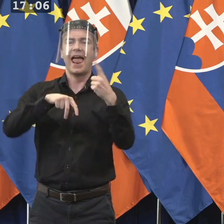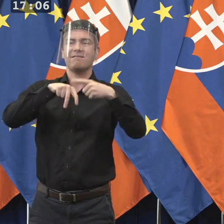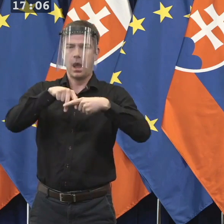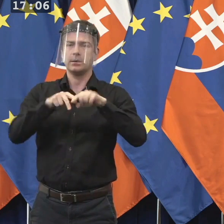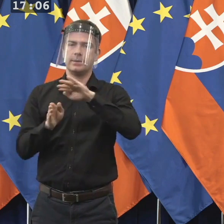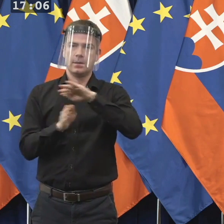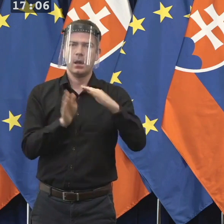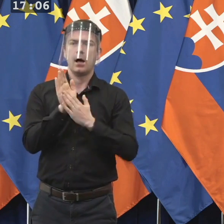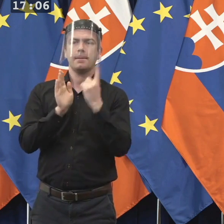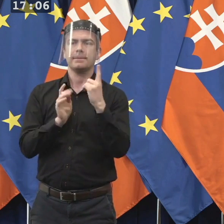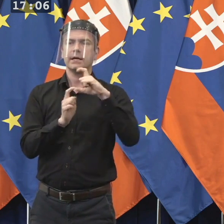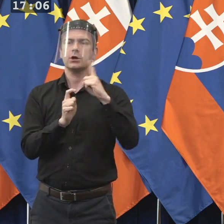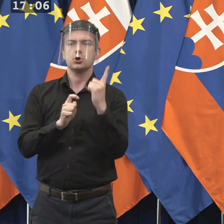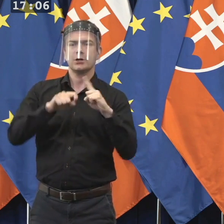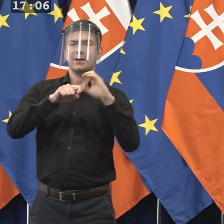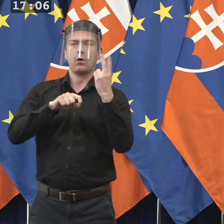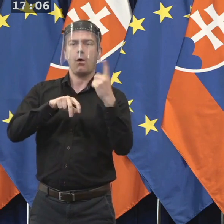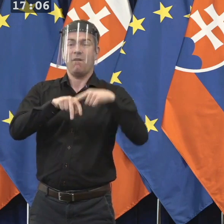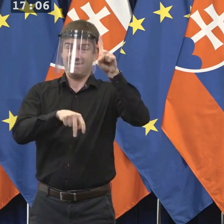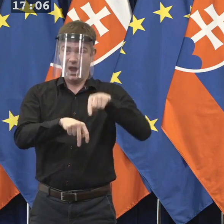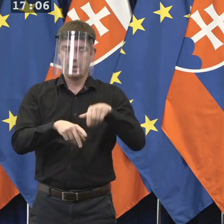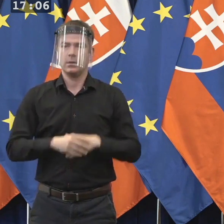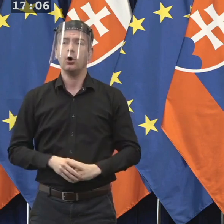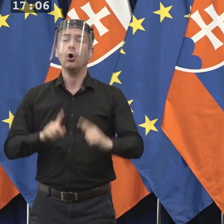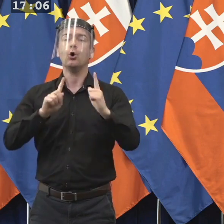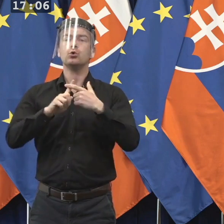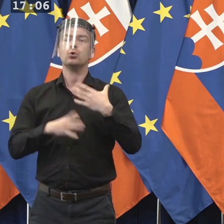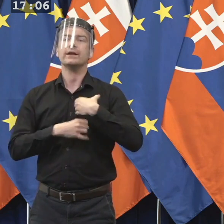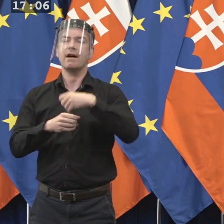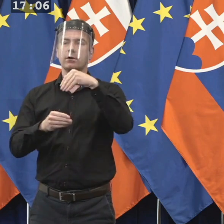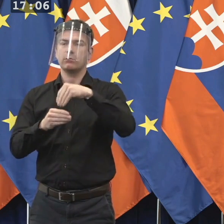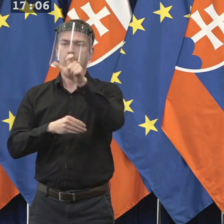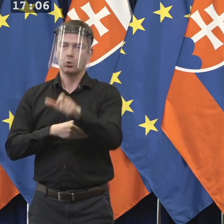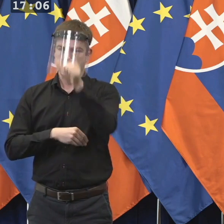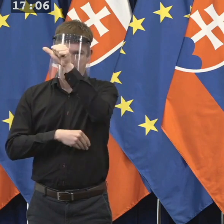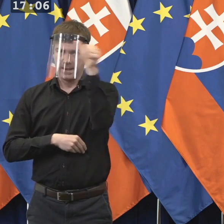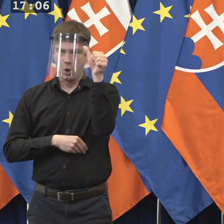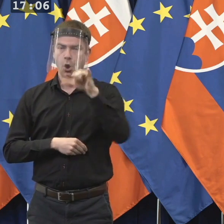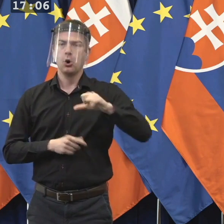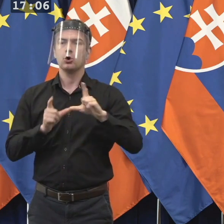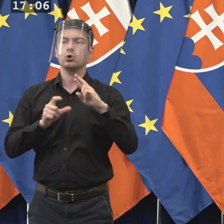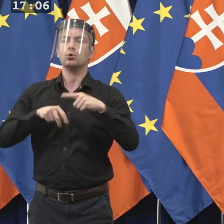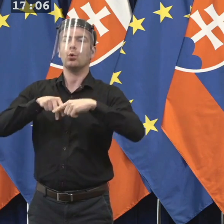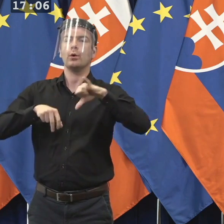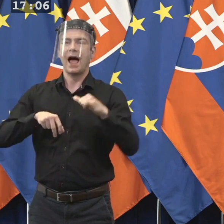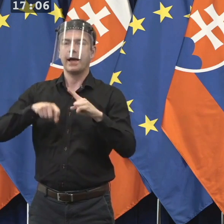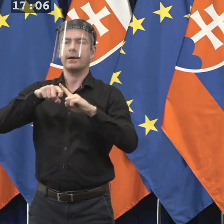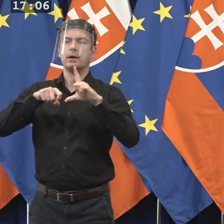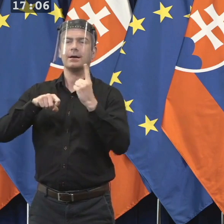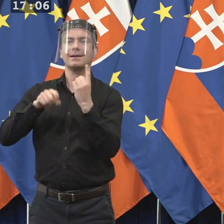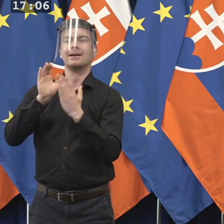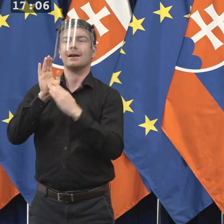a druhý návrh na vymenovanie pána doktora Juraja Klimenta za člena